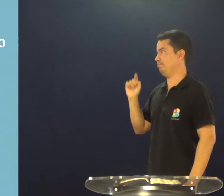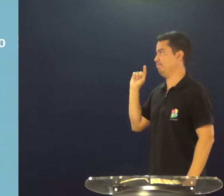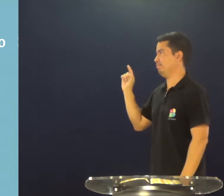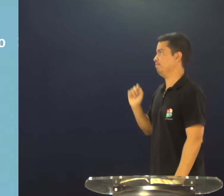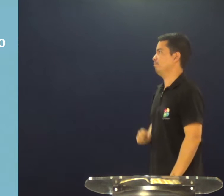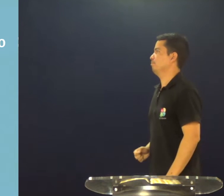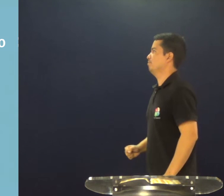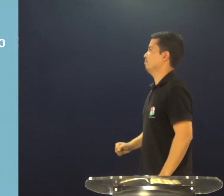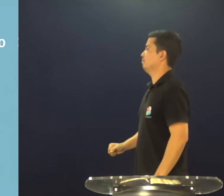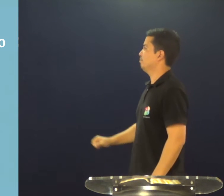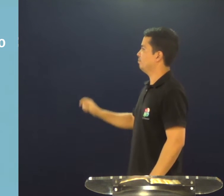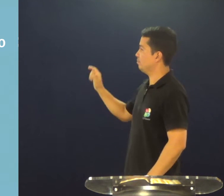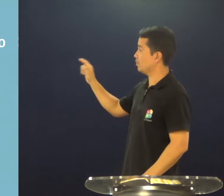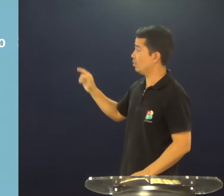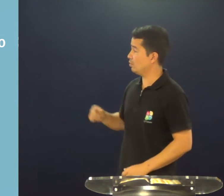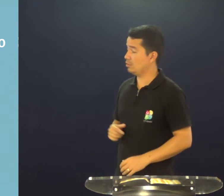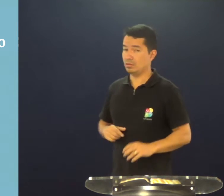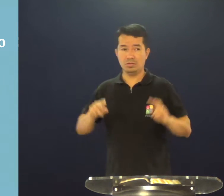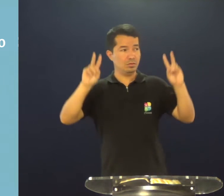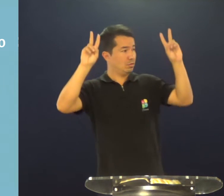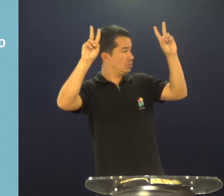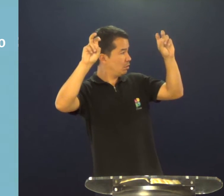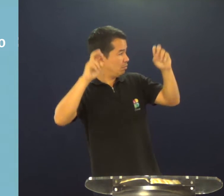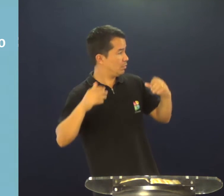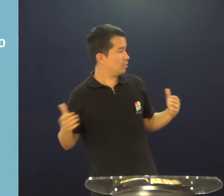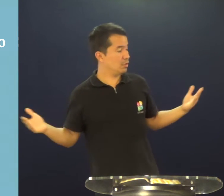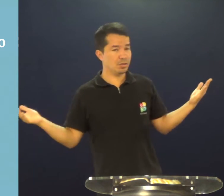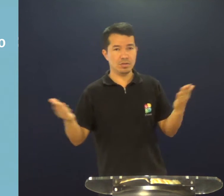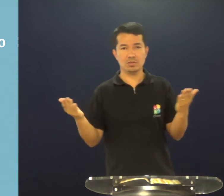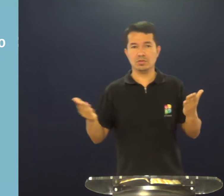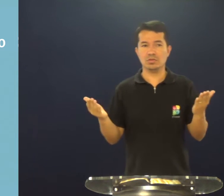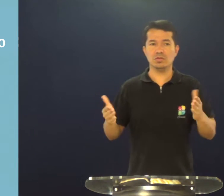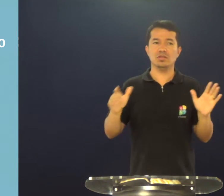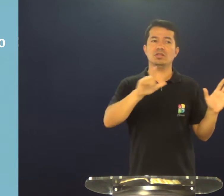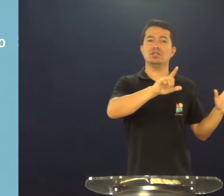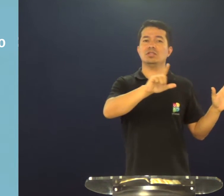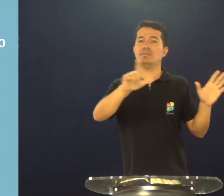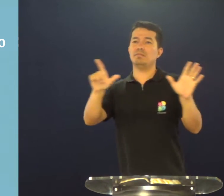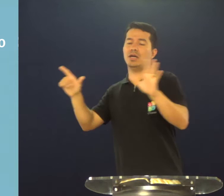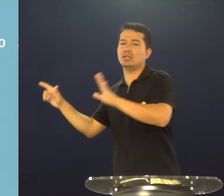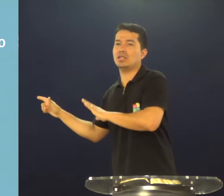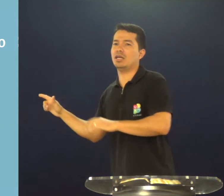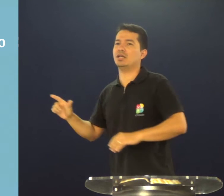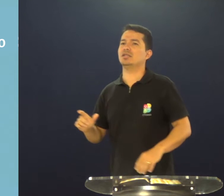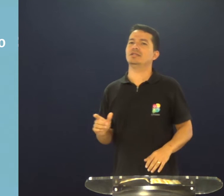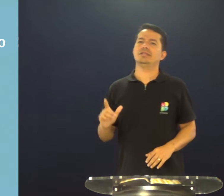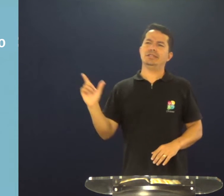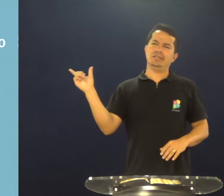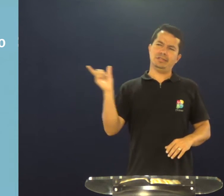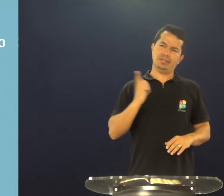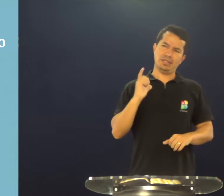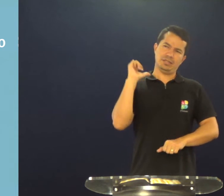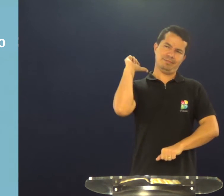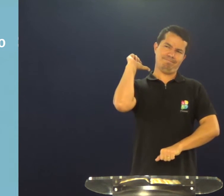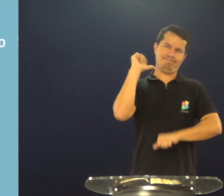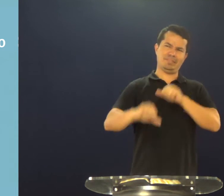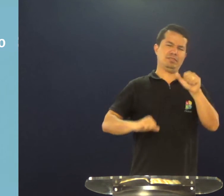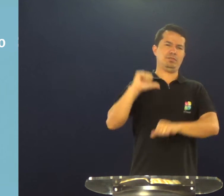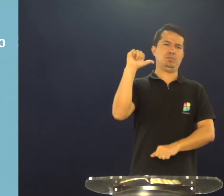Veja lá, o tema de hoje então, desta semana, seja